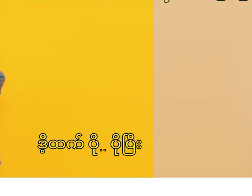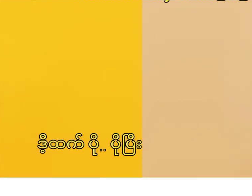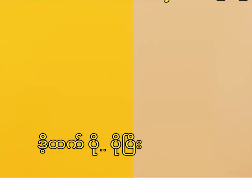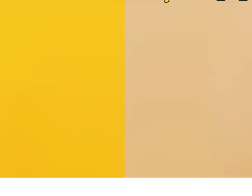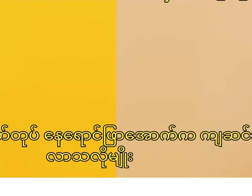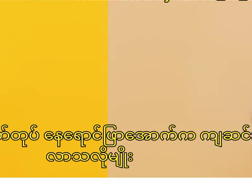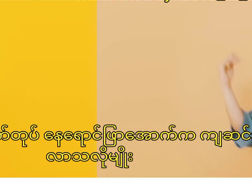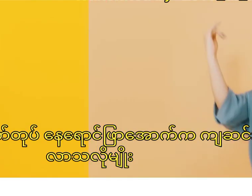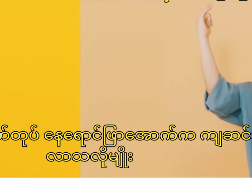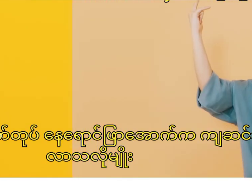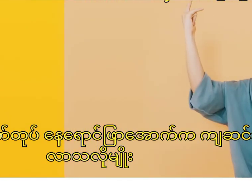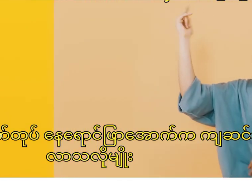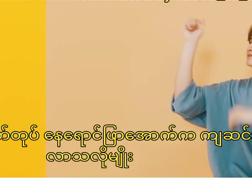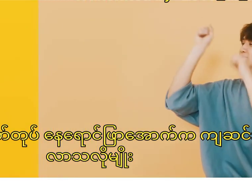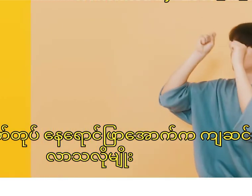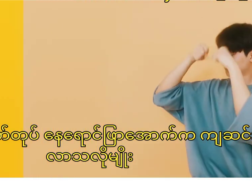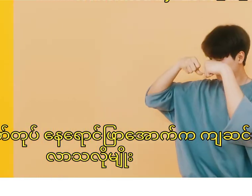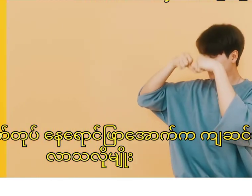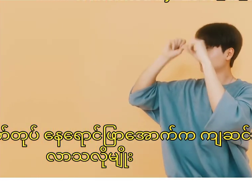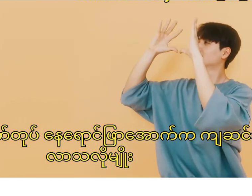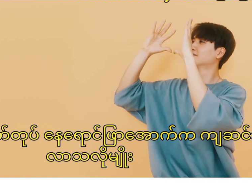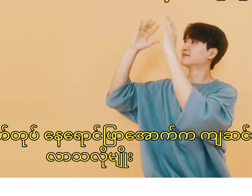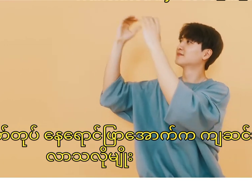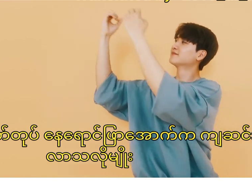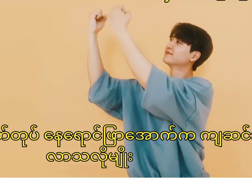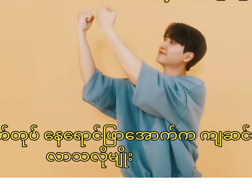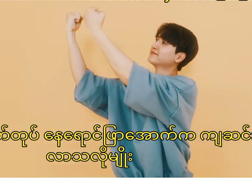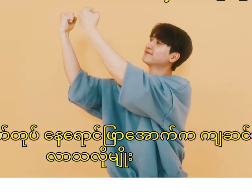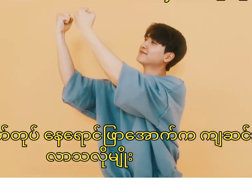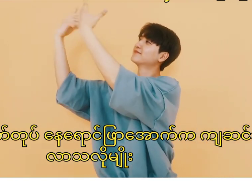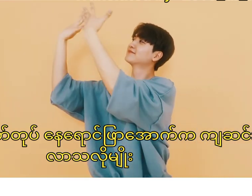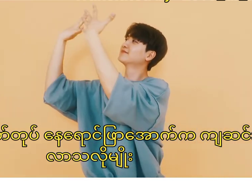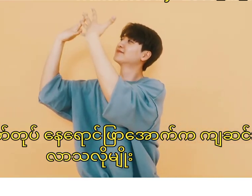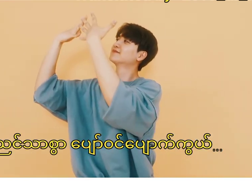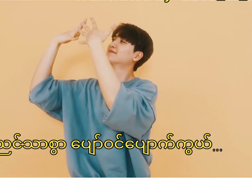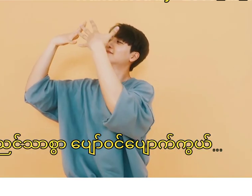희산에 깜빡깜빡 미끄러지듯이 우린